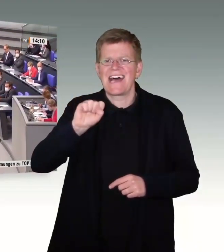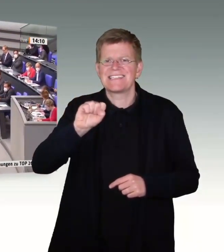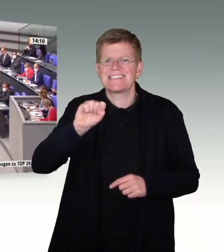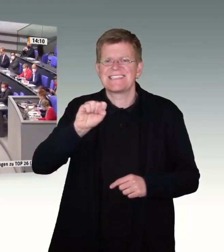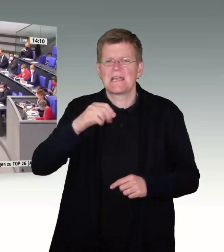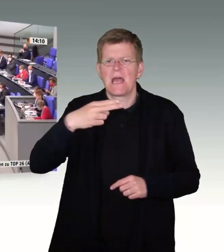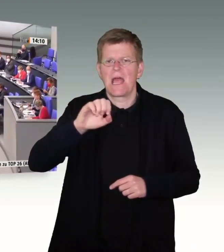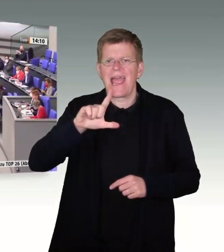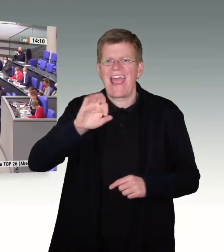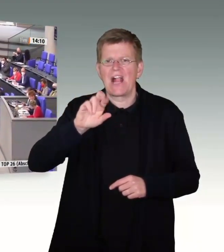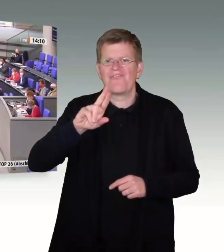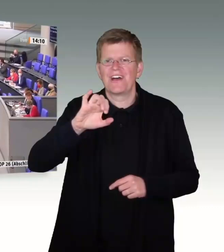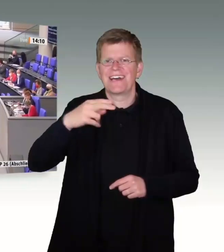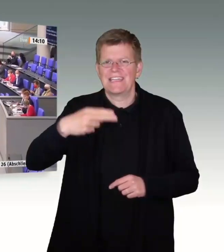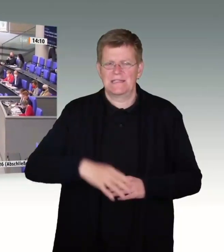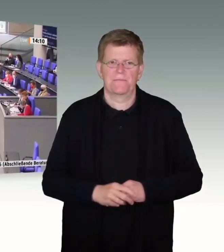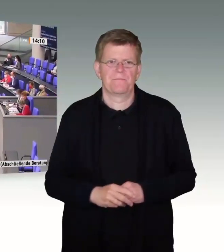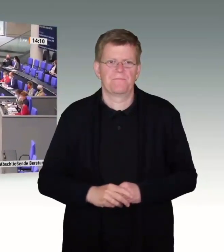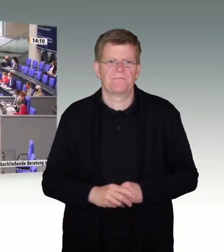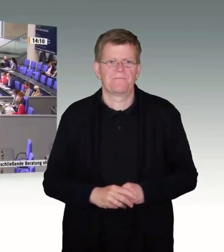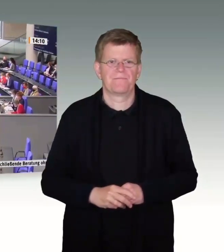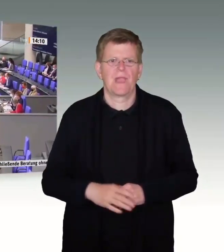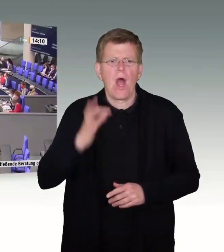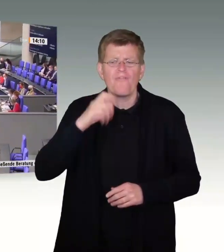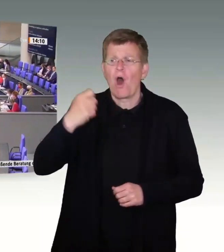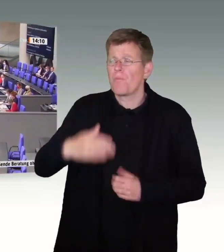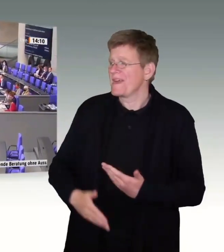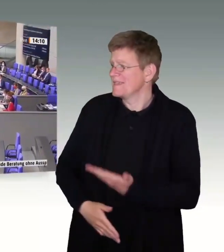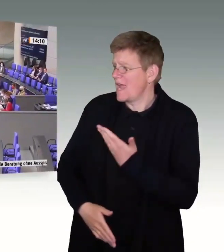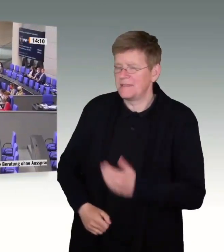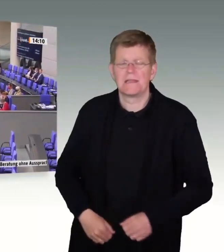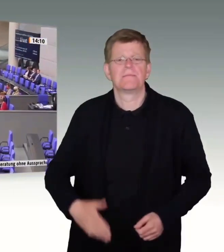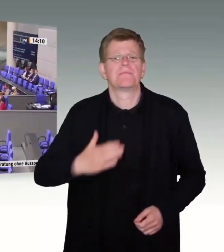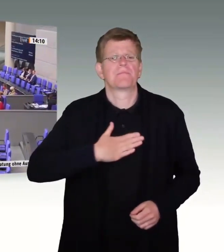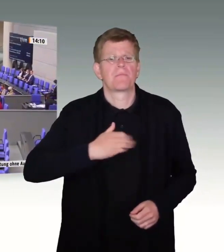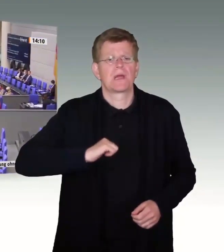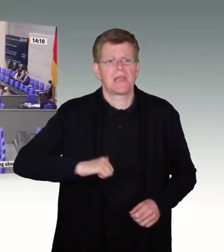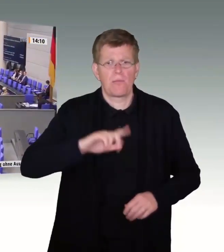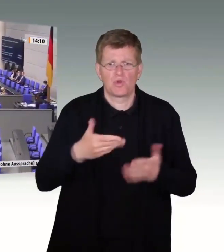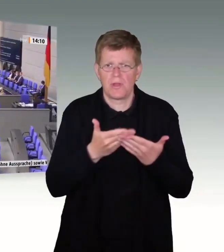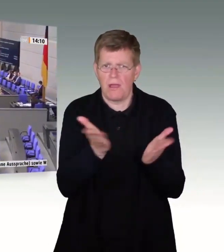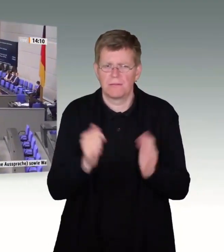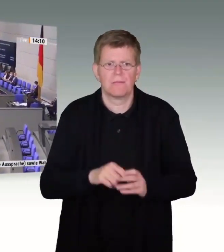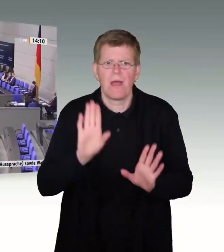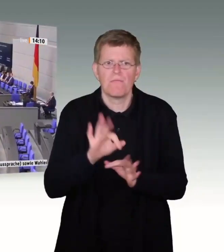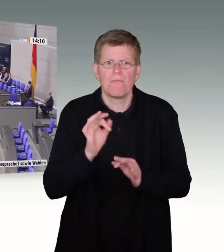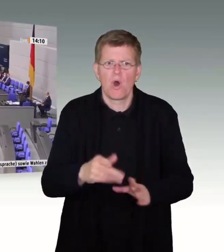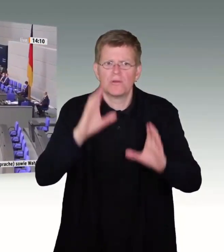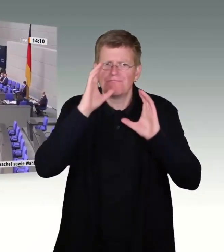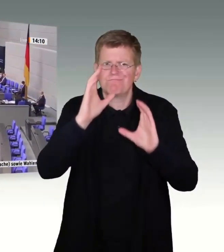Vielen Dank, Frau Präsidentin! Meine Damen und Herren, man muss nicht in die Großstädte dieser Republik schauen, um zu erfahren, wie fatal Ihre